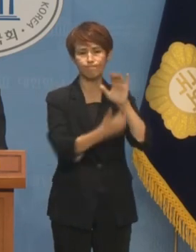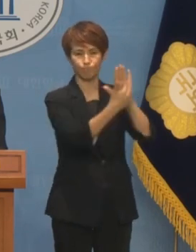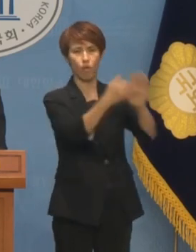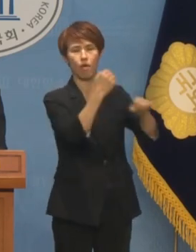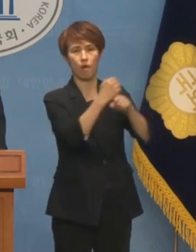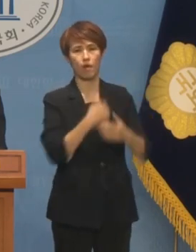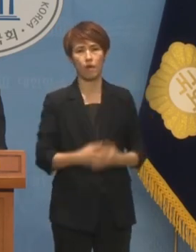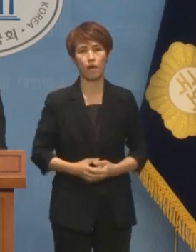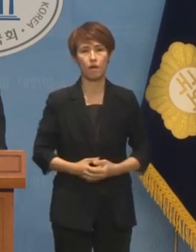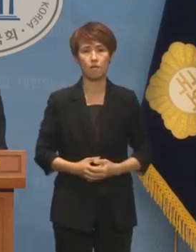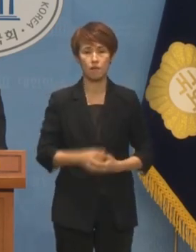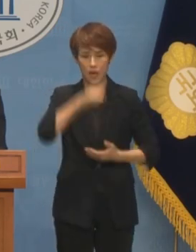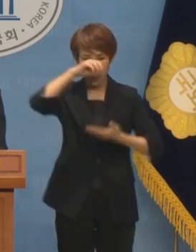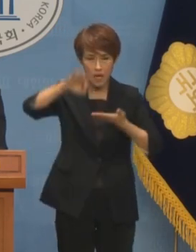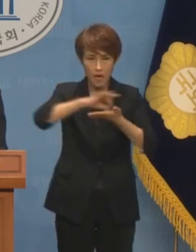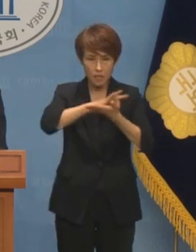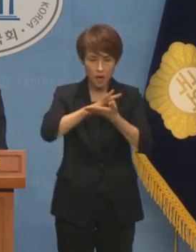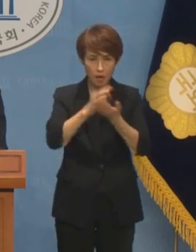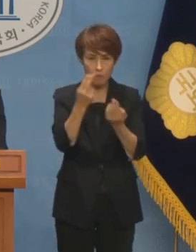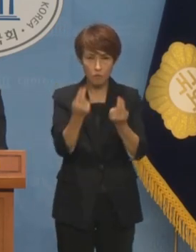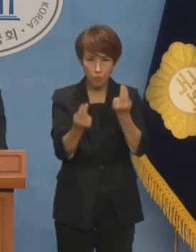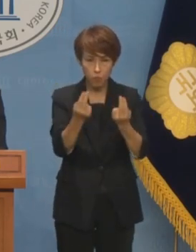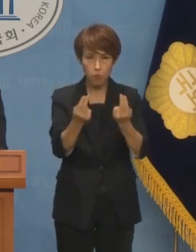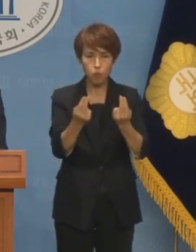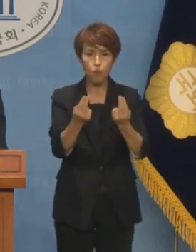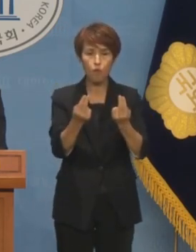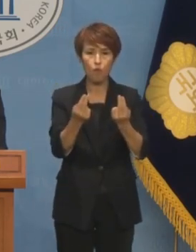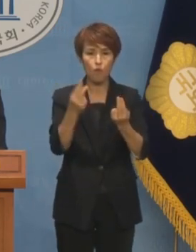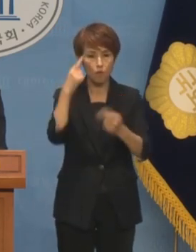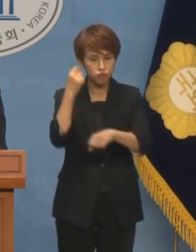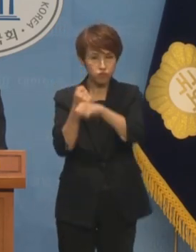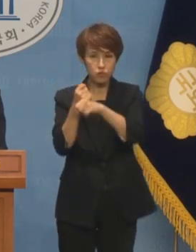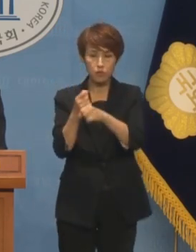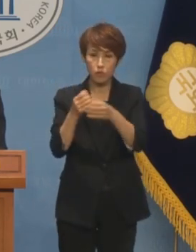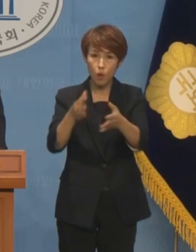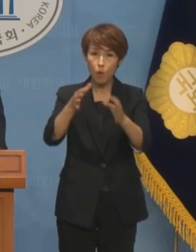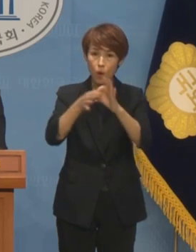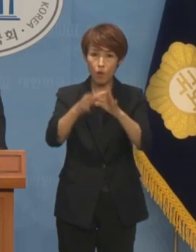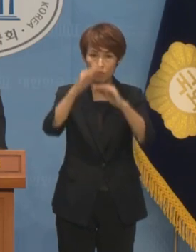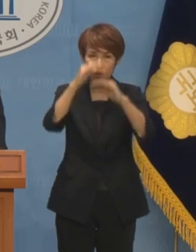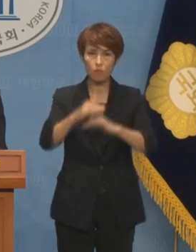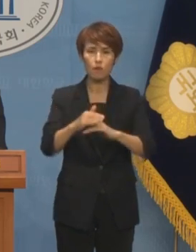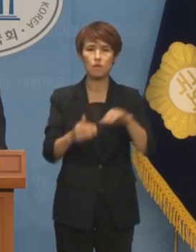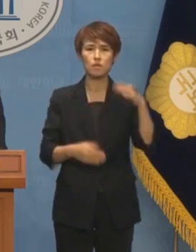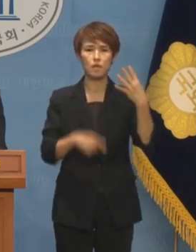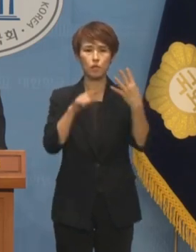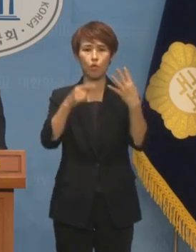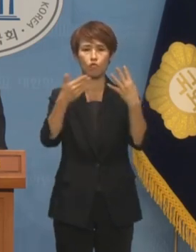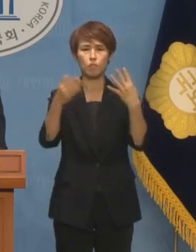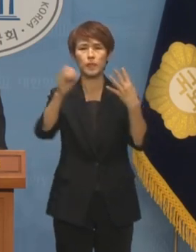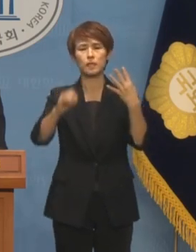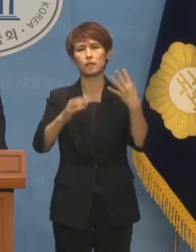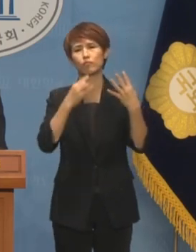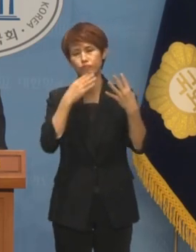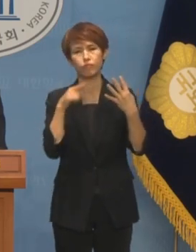국가 총 예산 대비 R&D 투자 비율은 21년도에서 23년도 이미 4.9% 수준이었습니다.